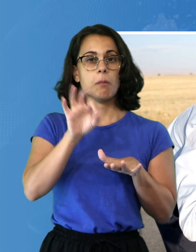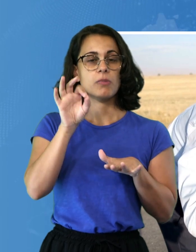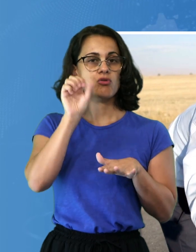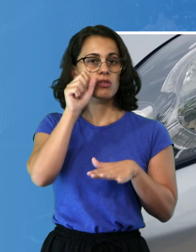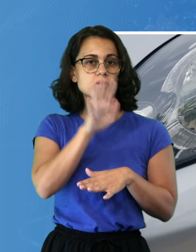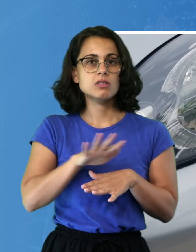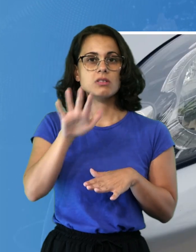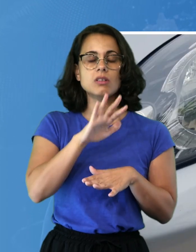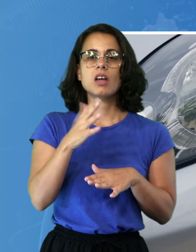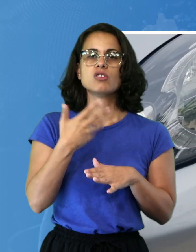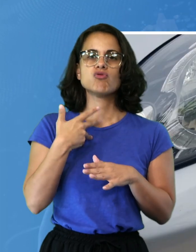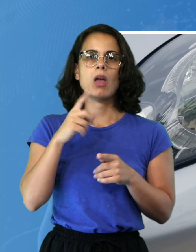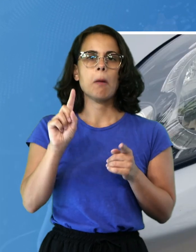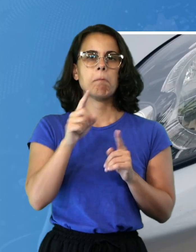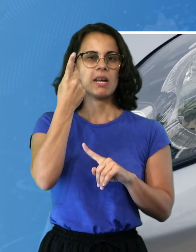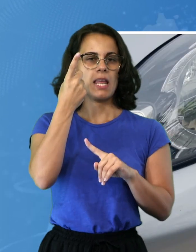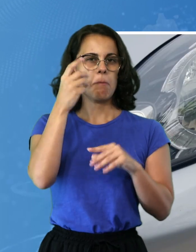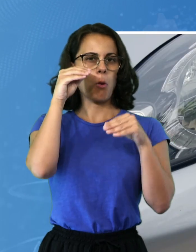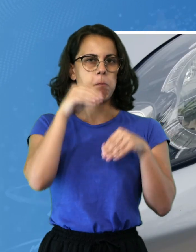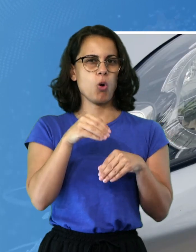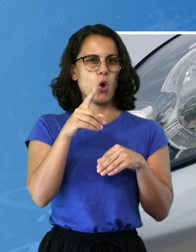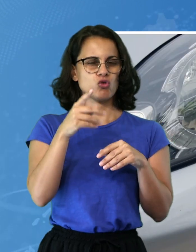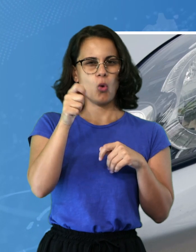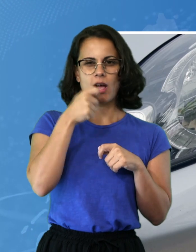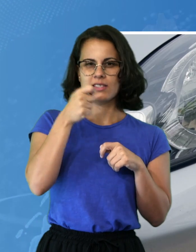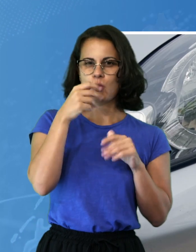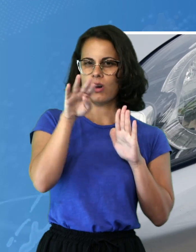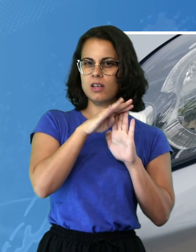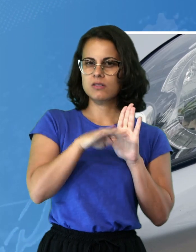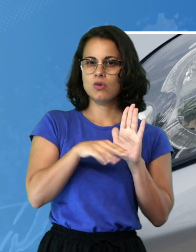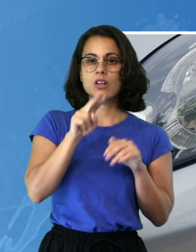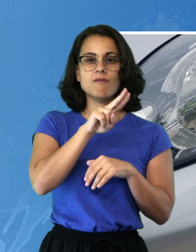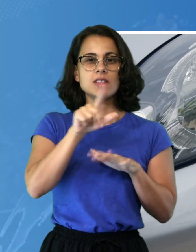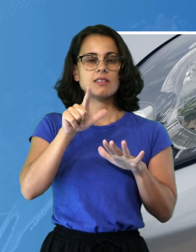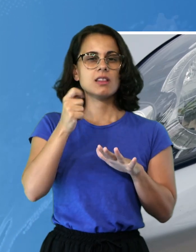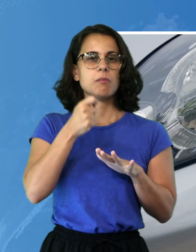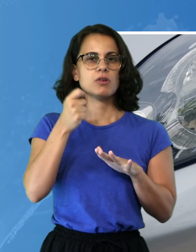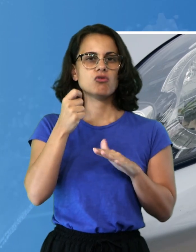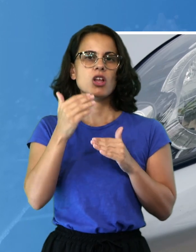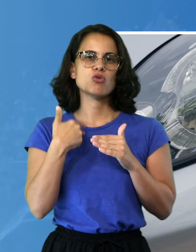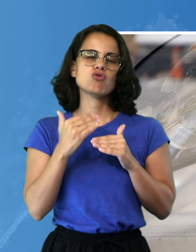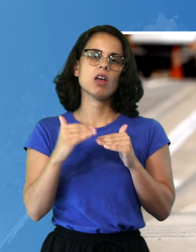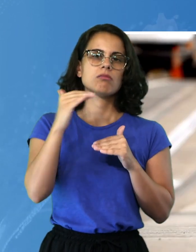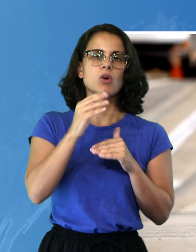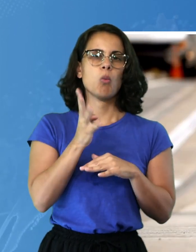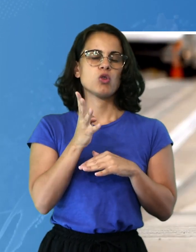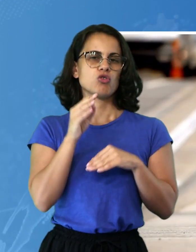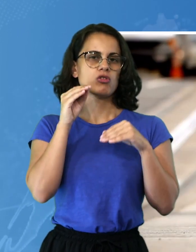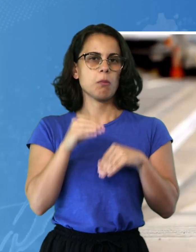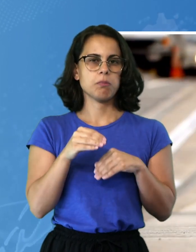prima classe di merito mentre il 27% è in una classe più alta o pari alla 14esima. La percentuale di auto